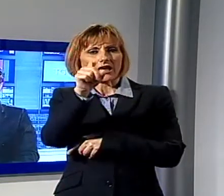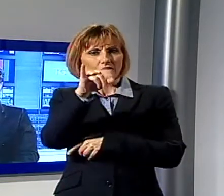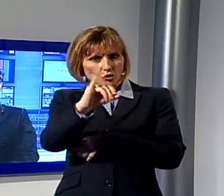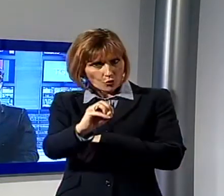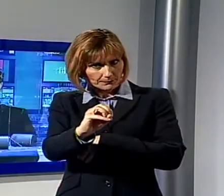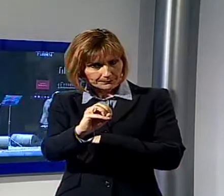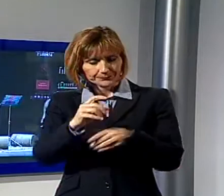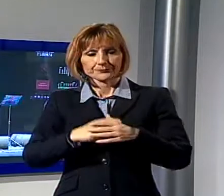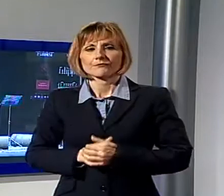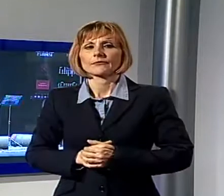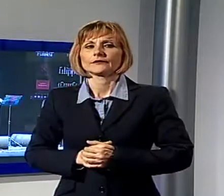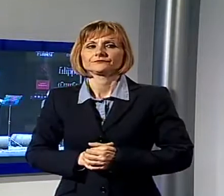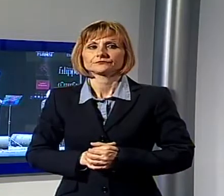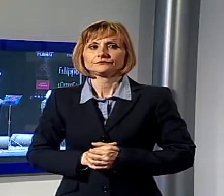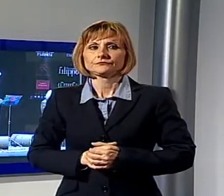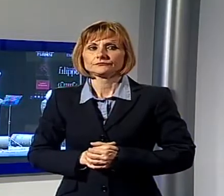Rossi.